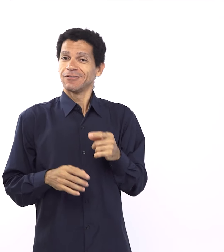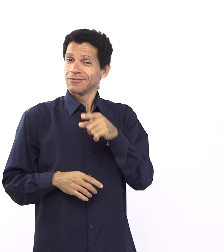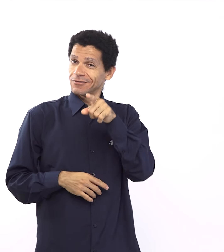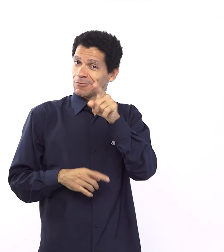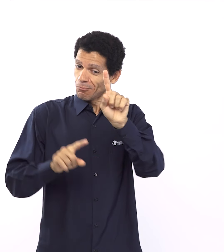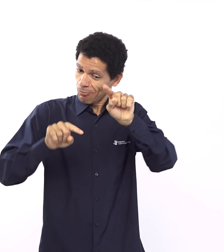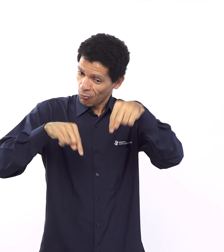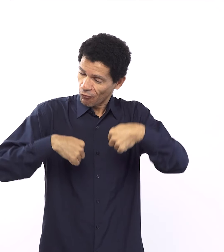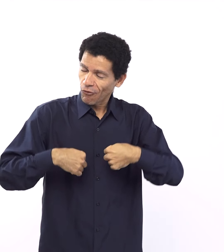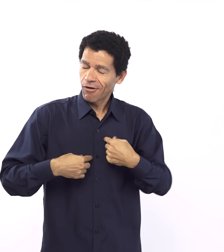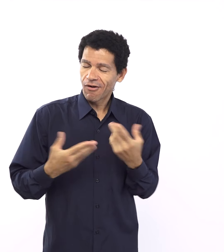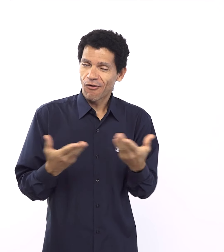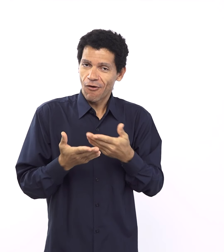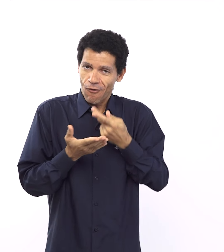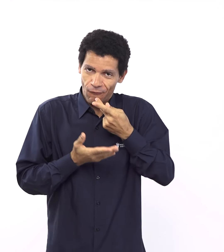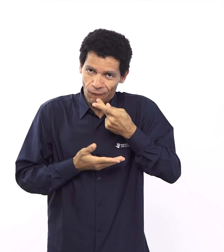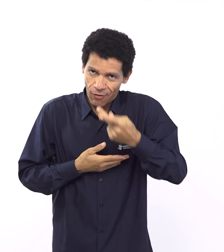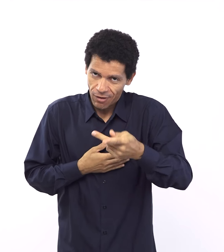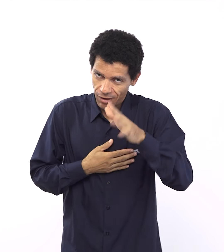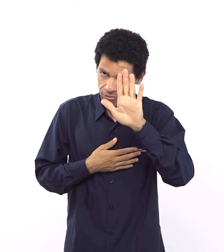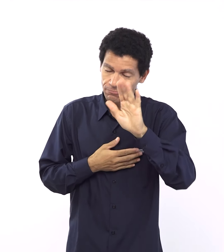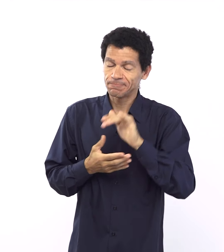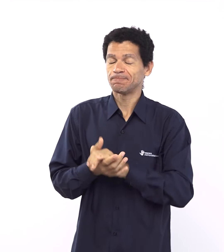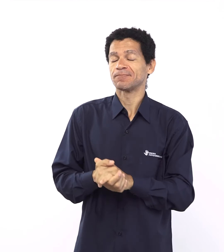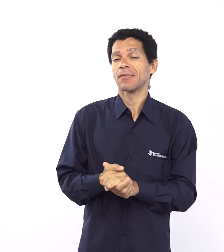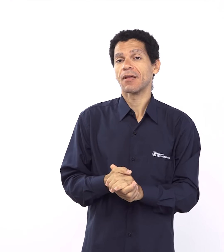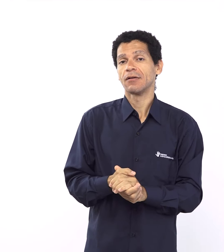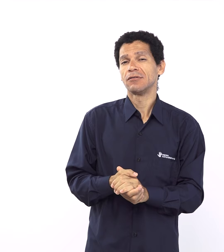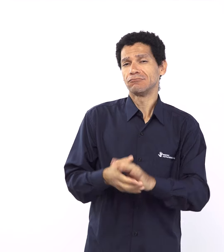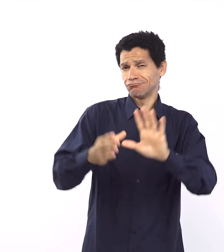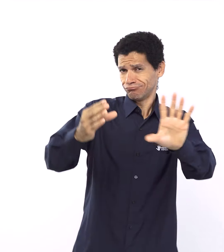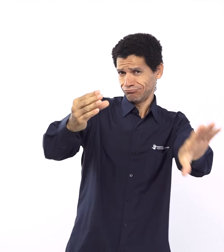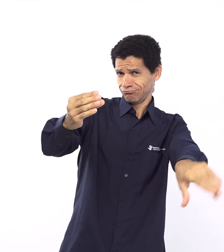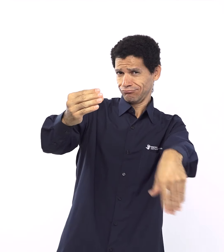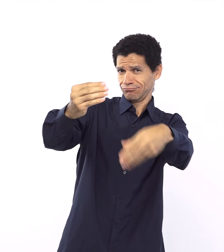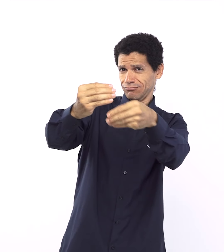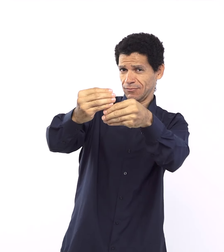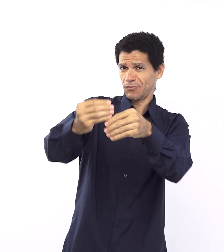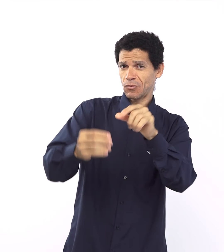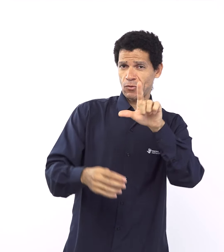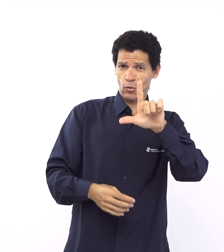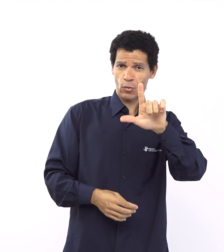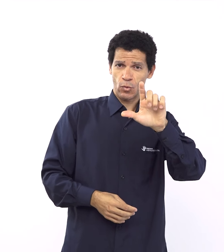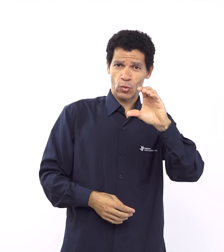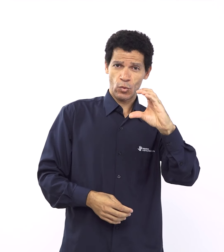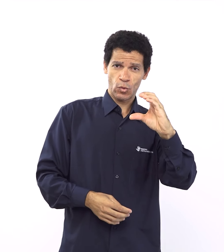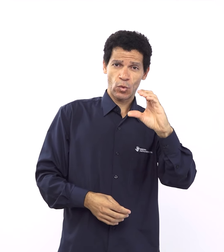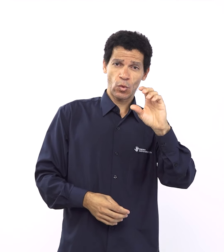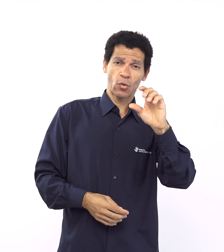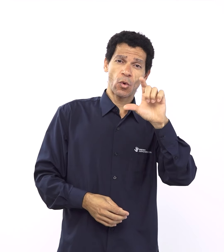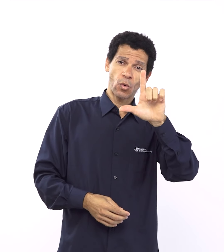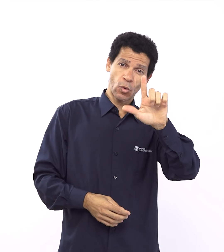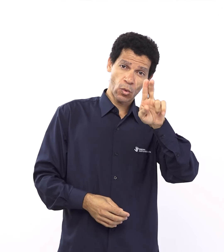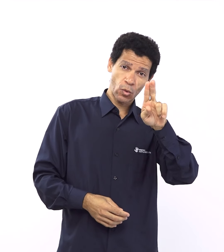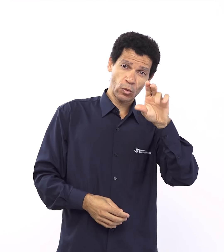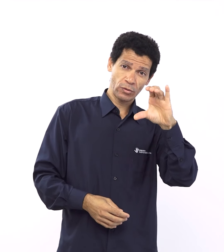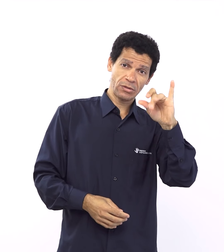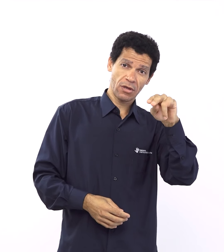a gente falando por que Moisés, né, desculpa, por que Noé, né, o texto vai dizer de Gênesis 6,